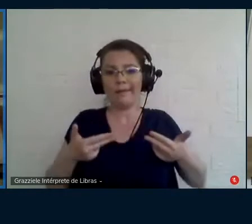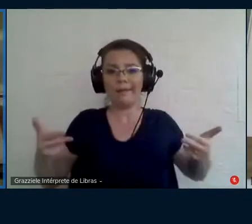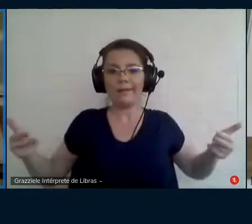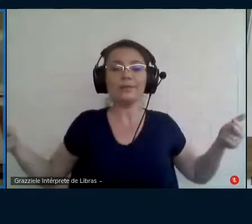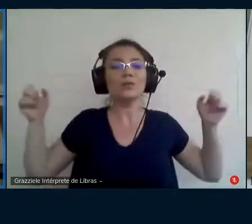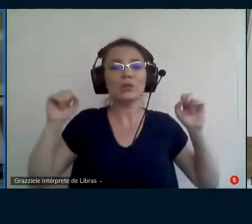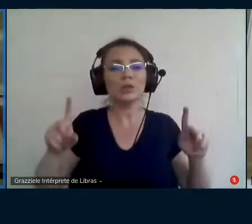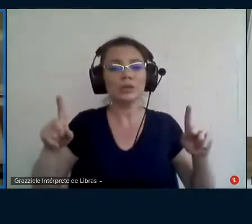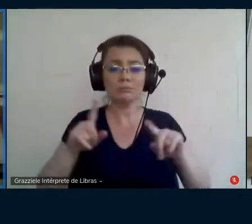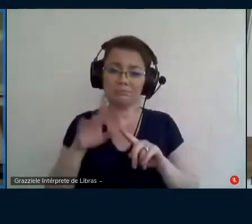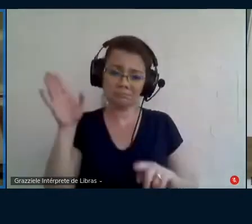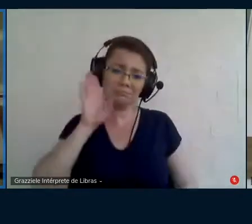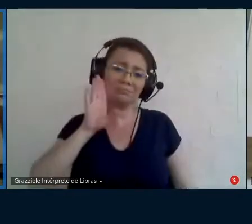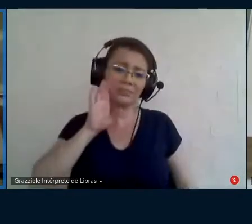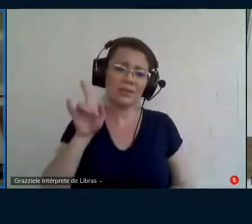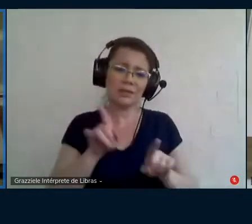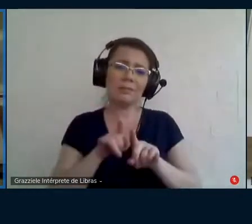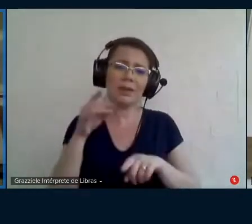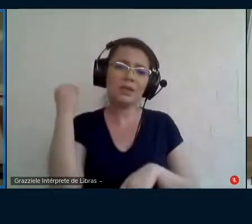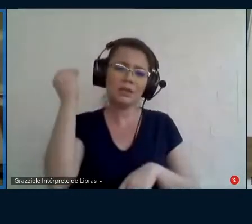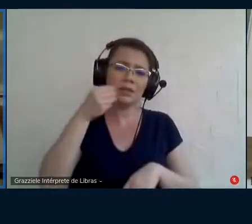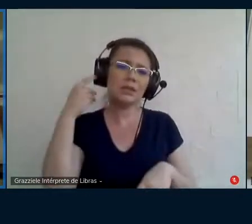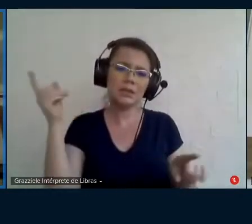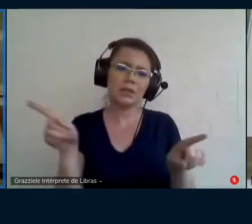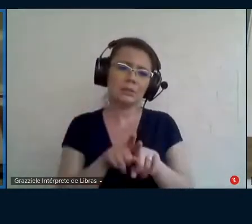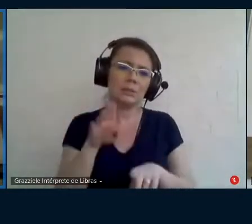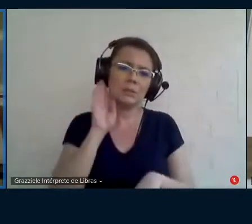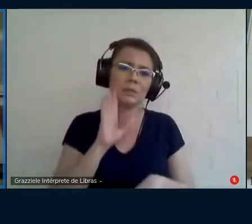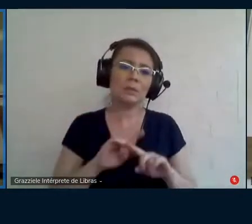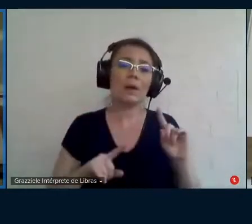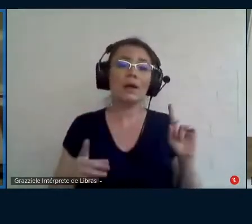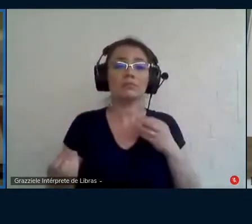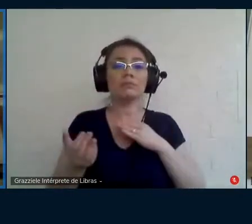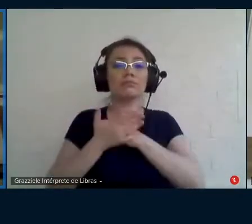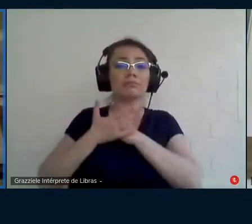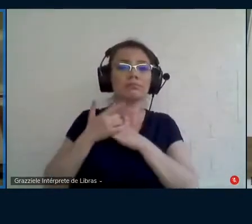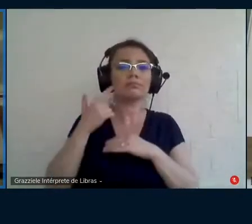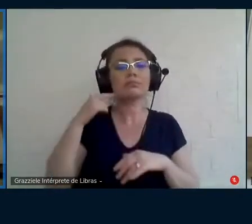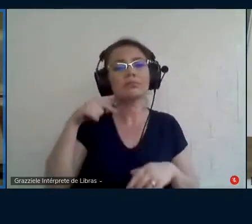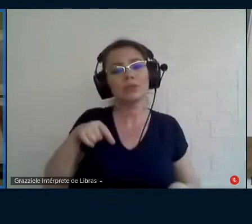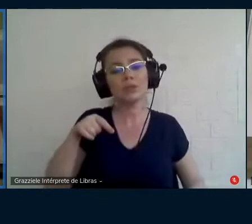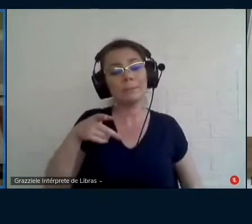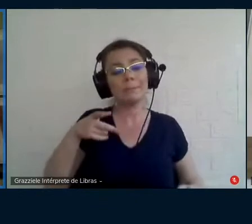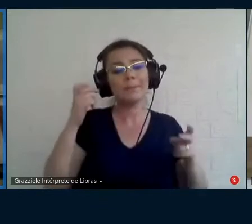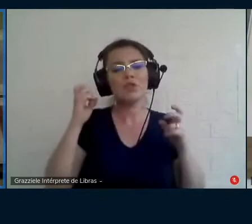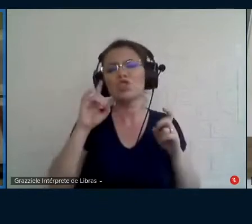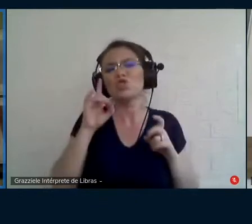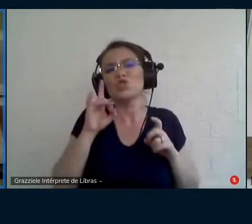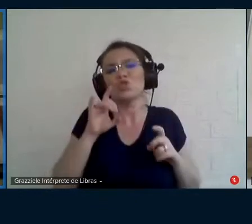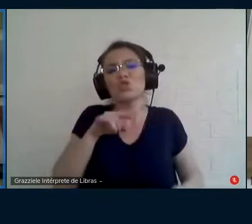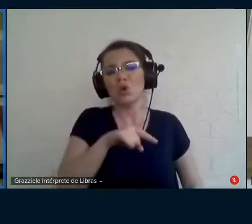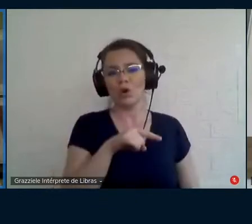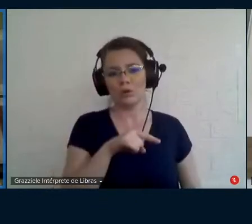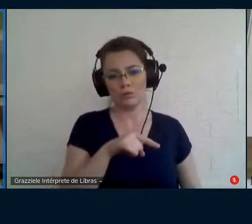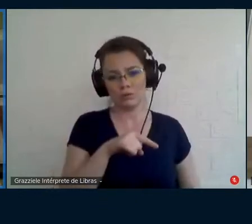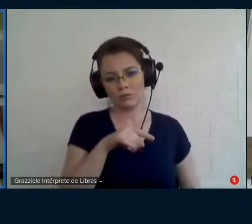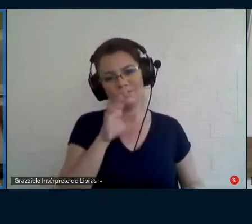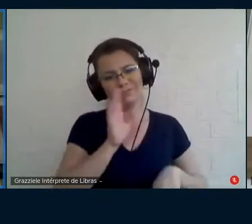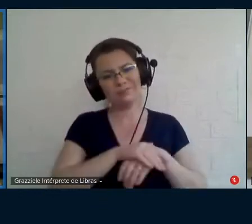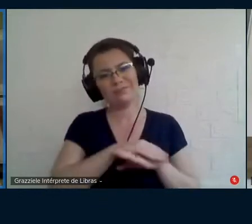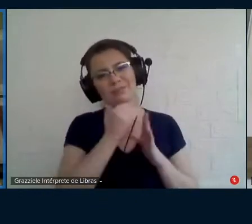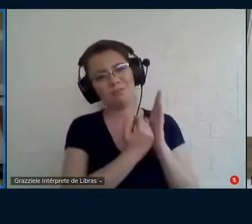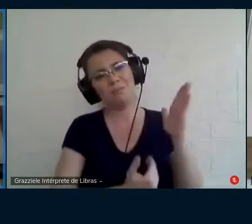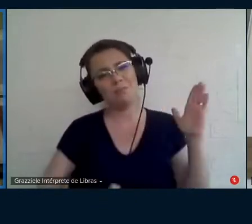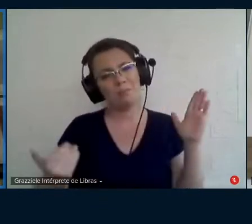é maravilhoso também passar por essas experiências mas você nos ajuda a pensar que não é só isso e aí ao longo do